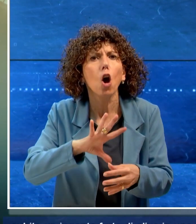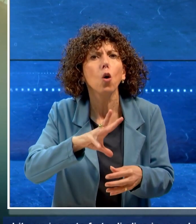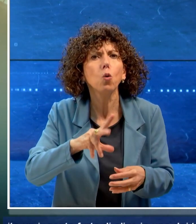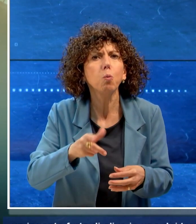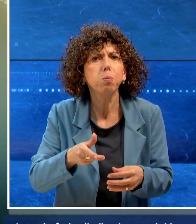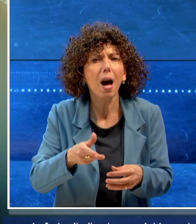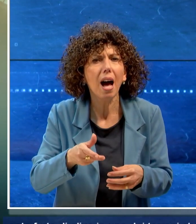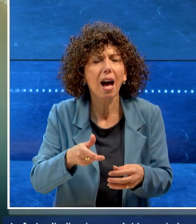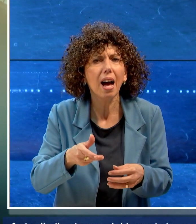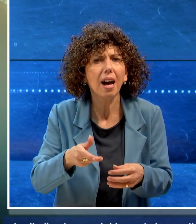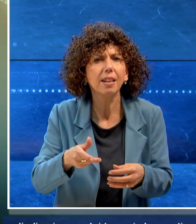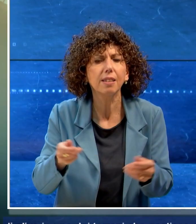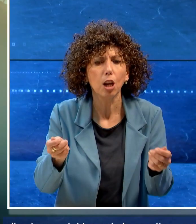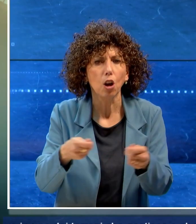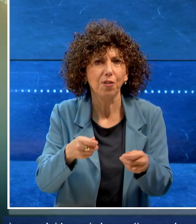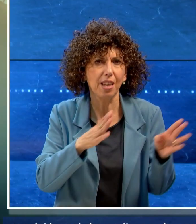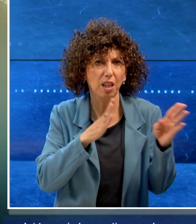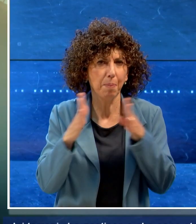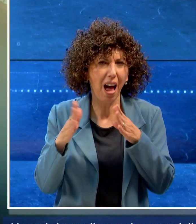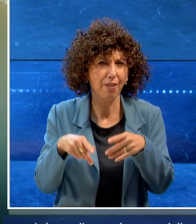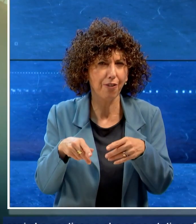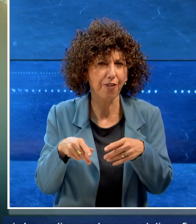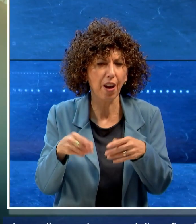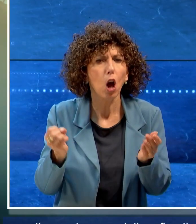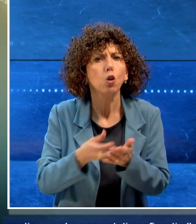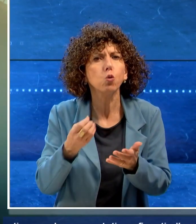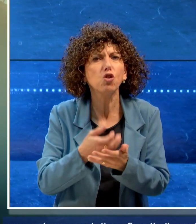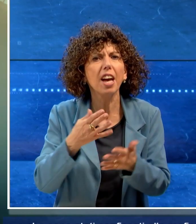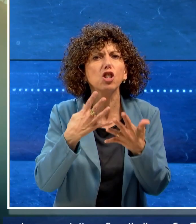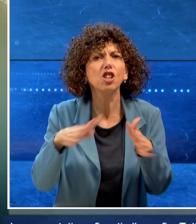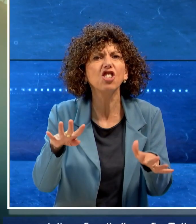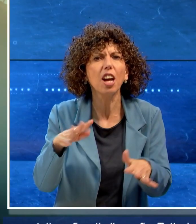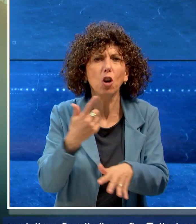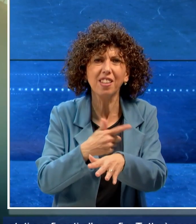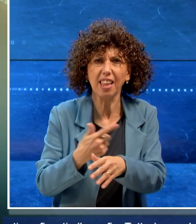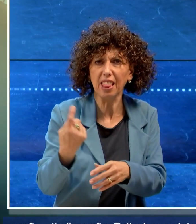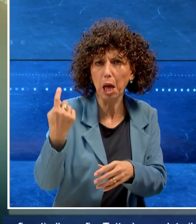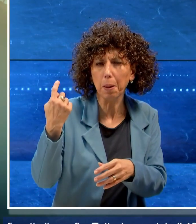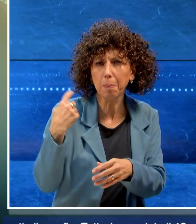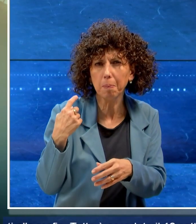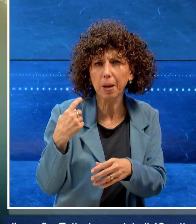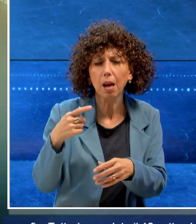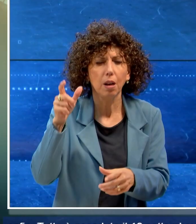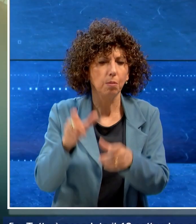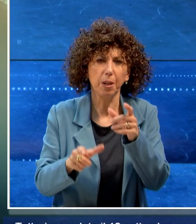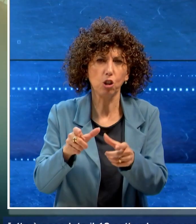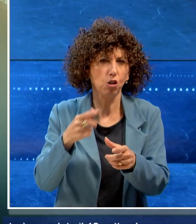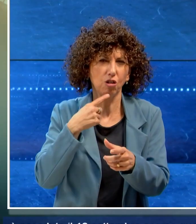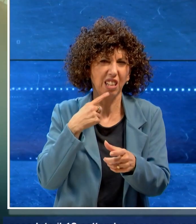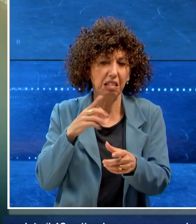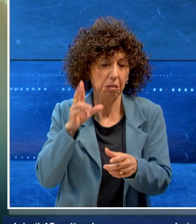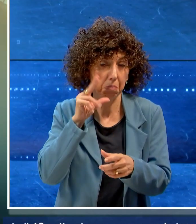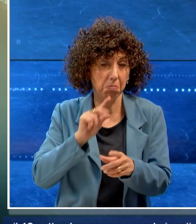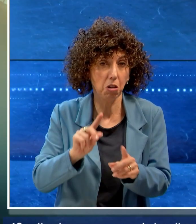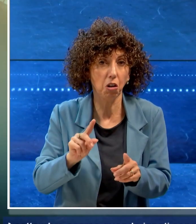confiscati alla mafia. Tutto è accaduto il 19 settembre scorso quando i gnoti sono stati